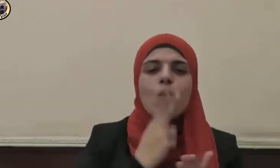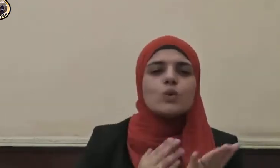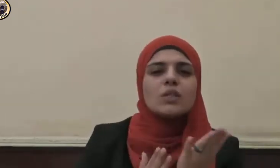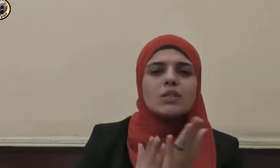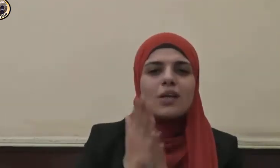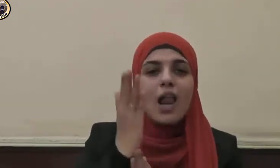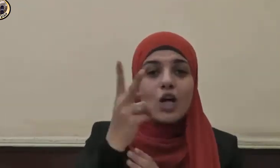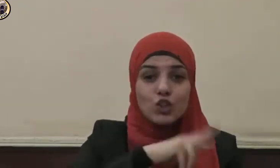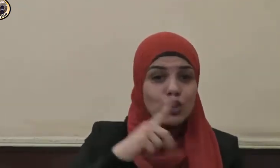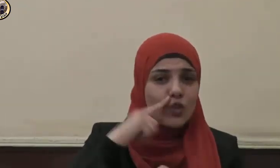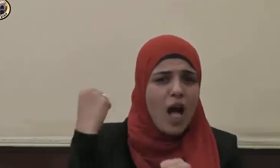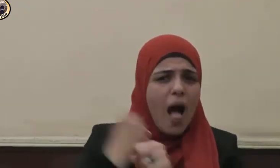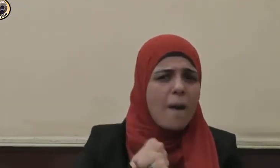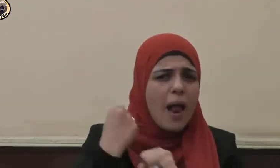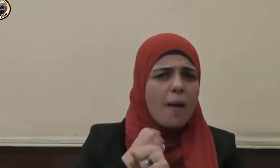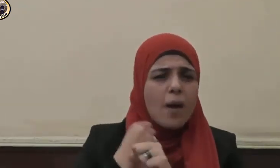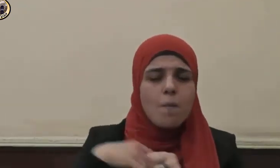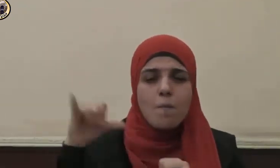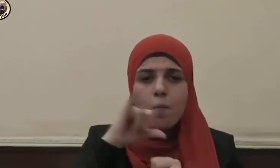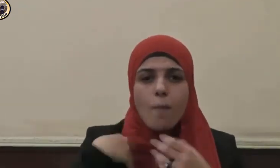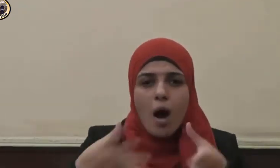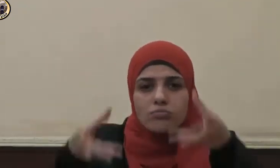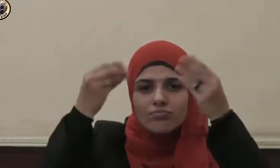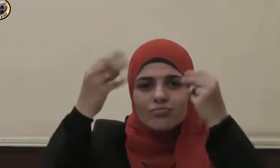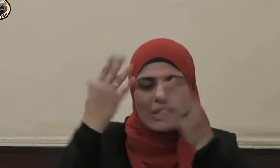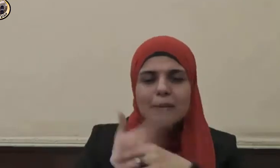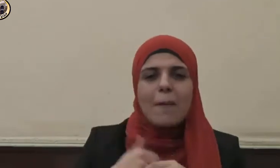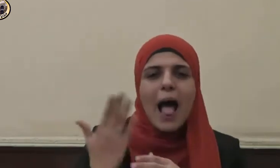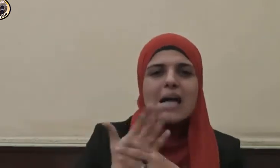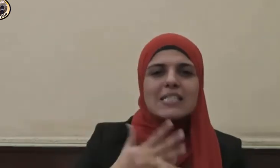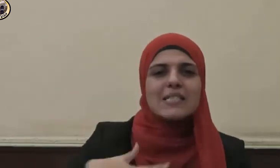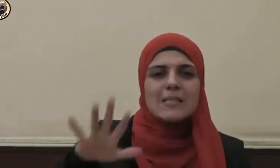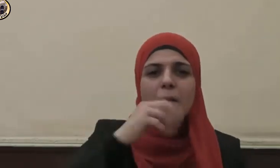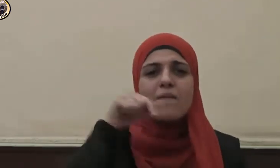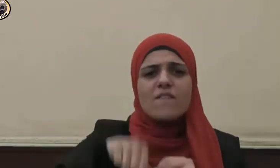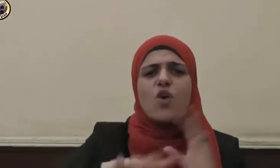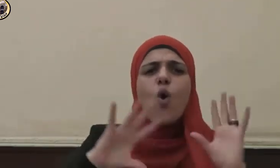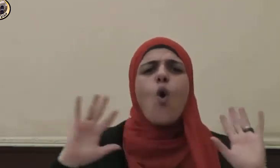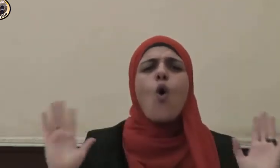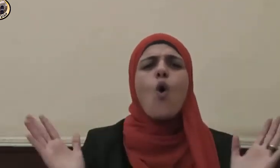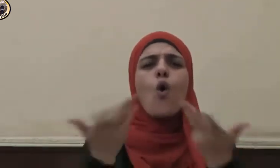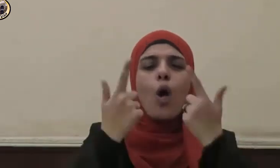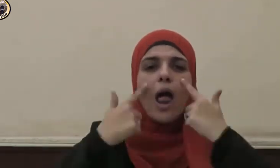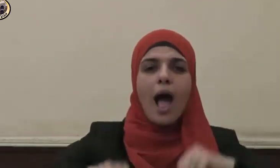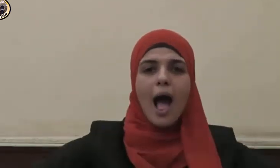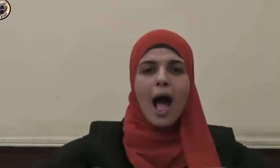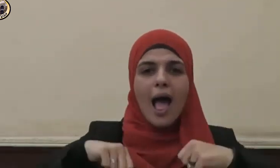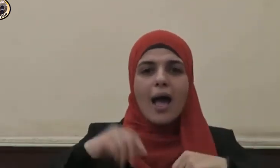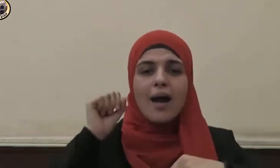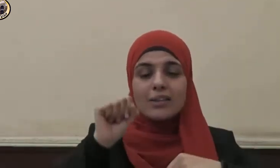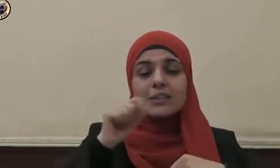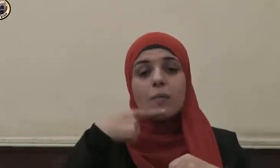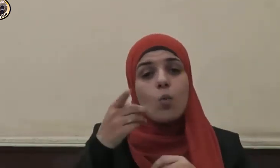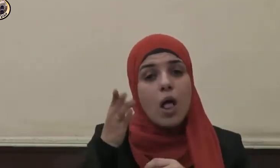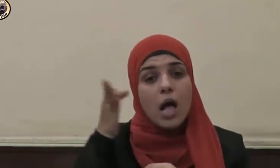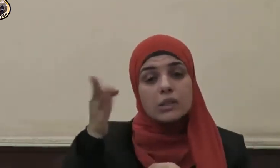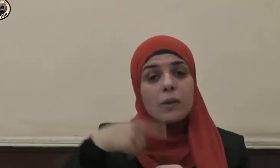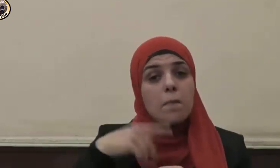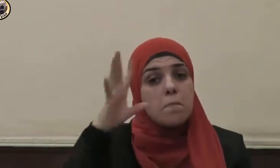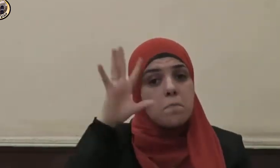أنهم اجتهدوا في الأخذ بالأسباب في كل شؤون حياتهم فهذا سيدنا